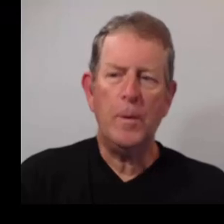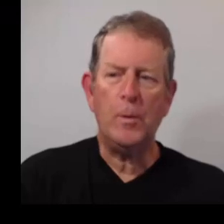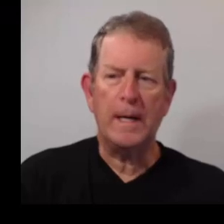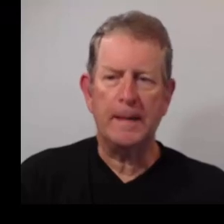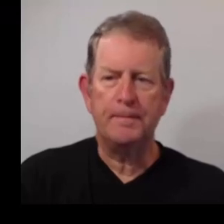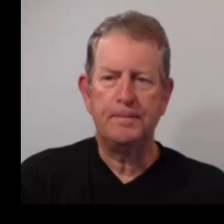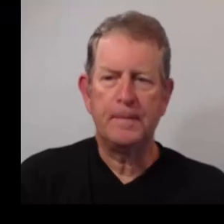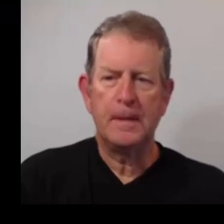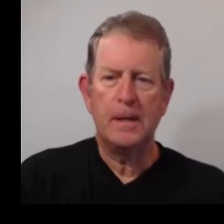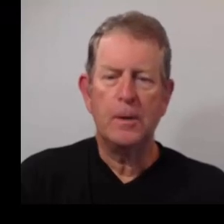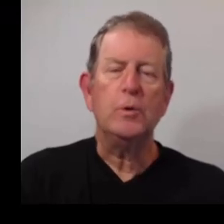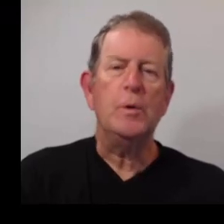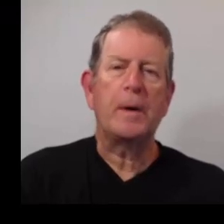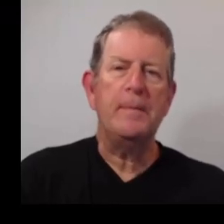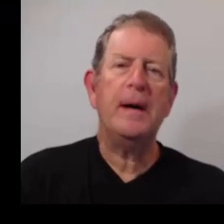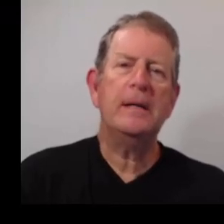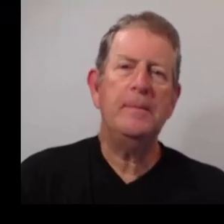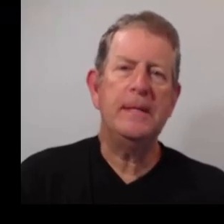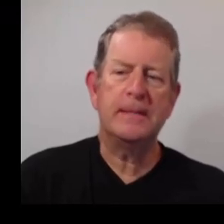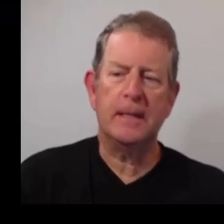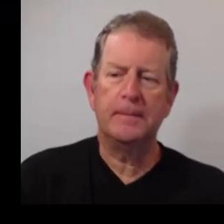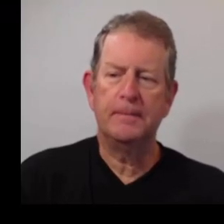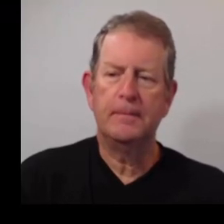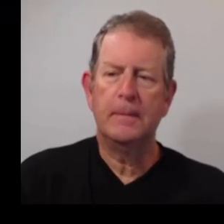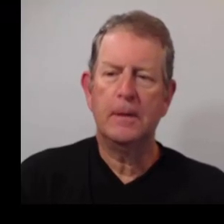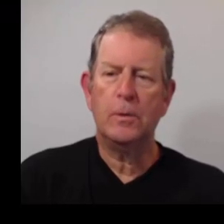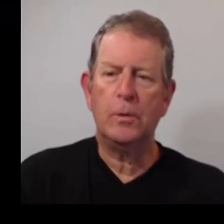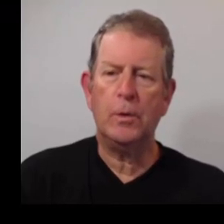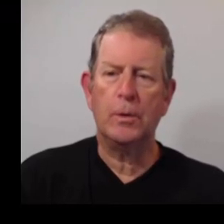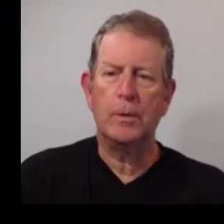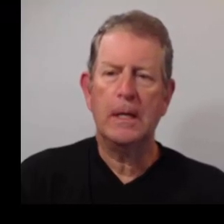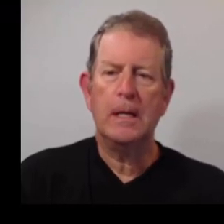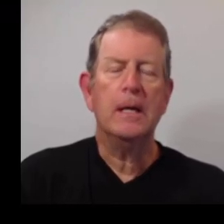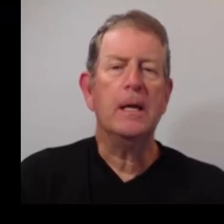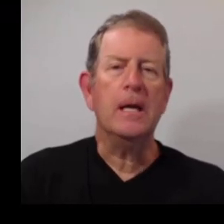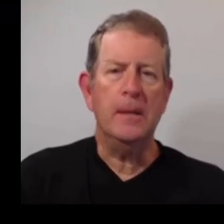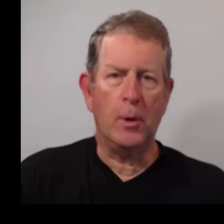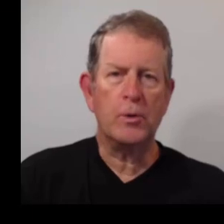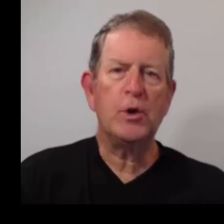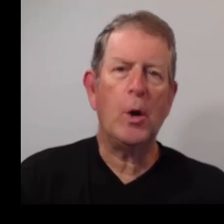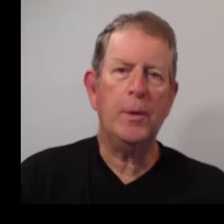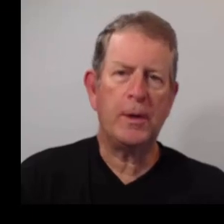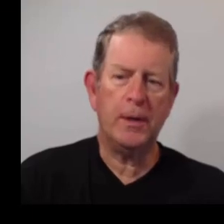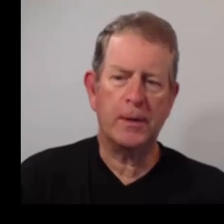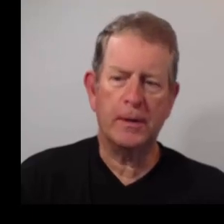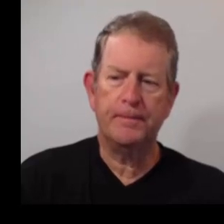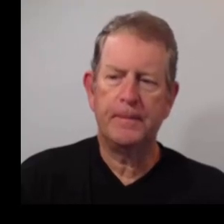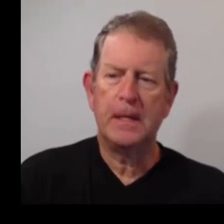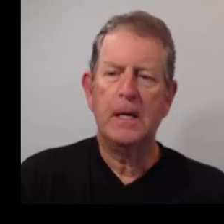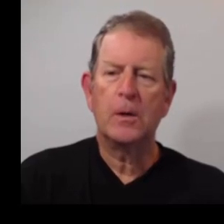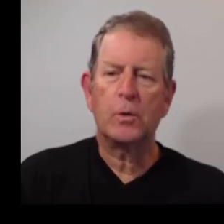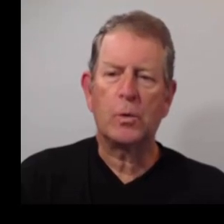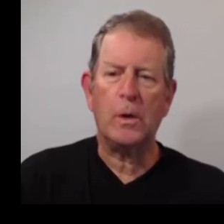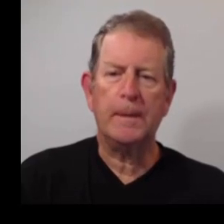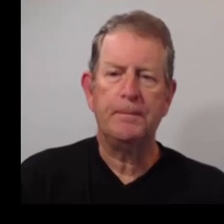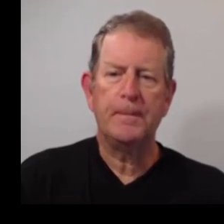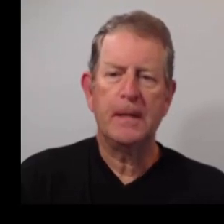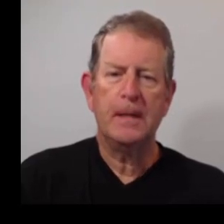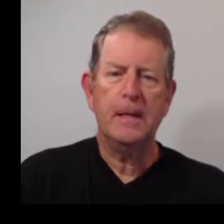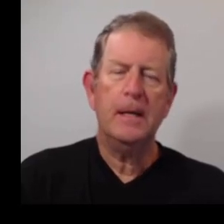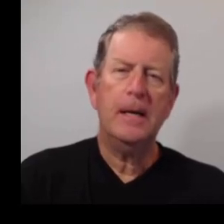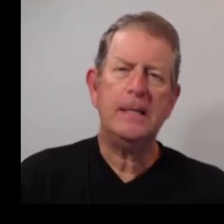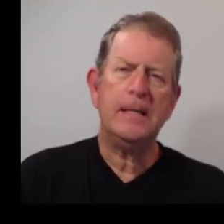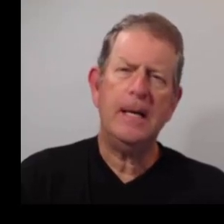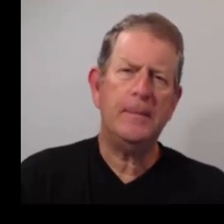Numéro 1. Tu prépares la pizza. 2. Il mange l'hamburger. 3.